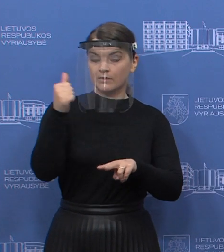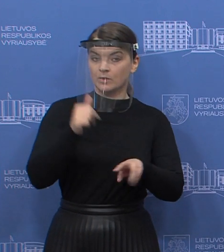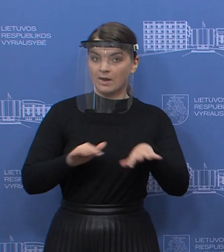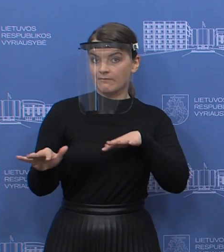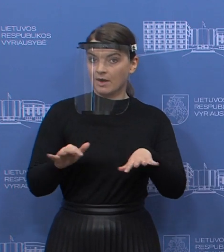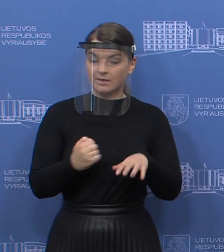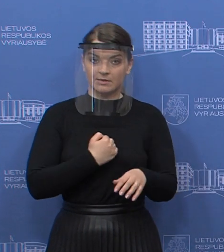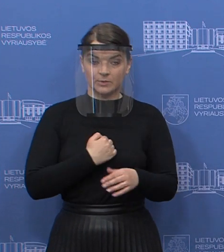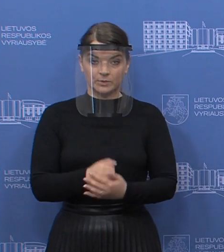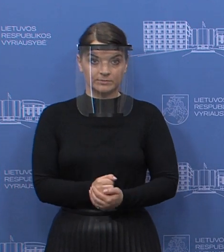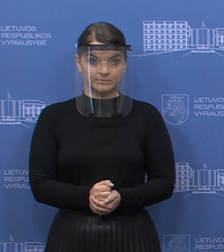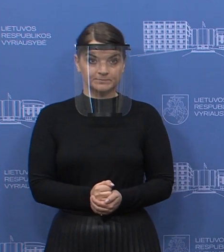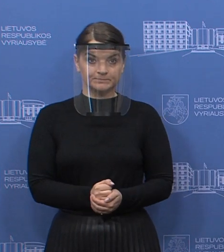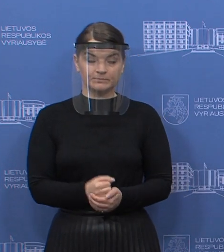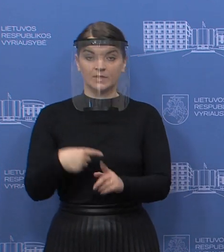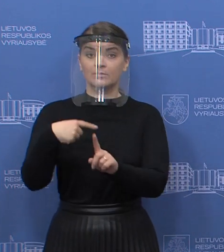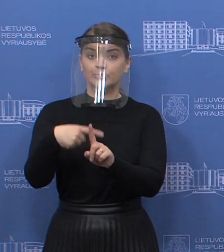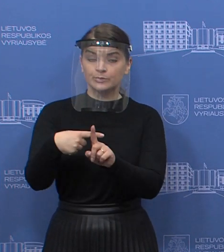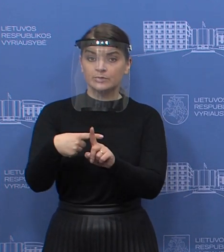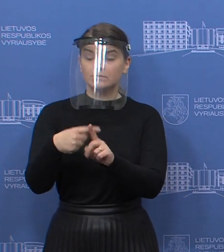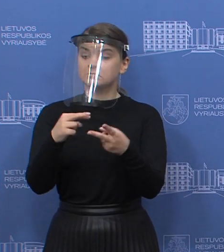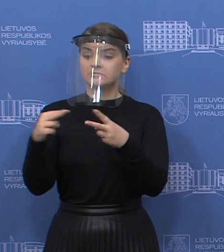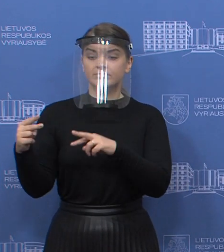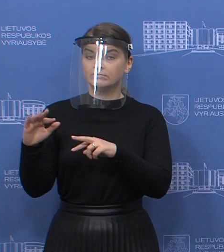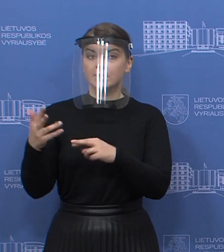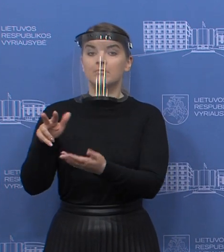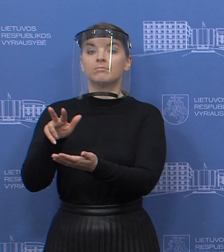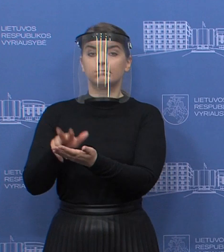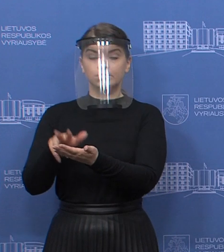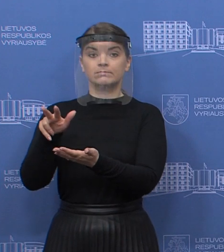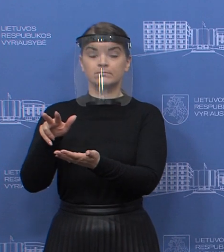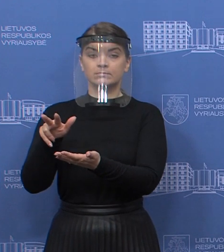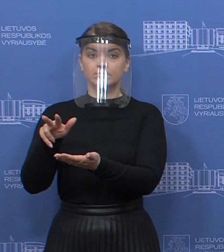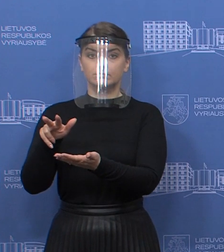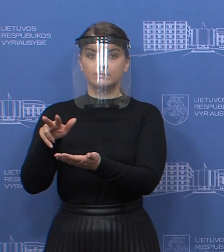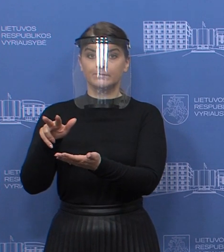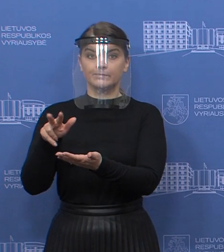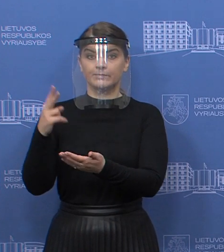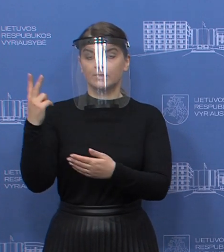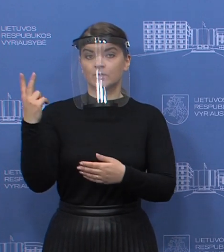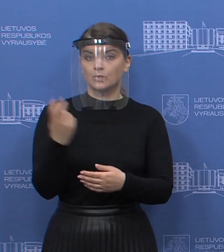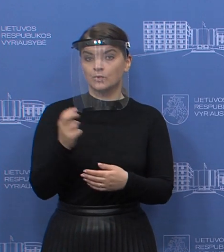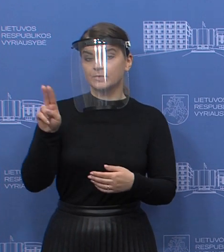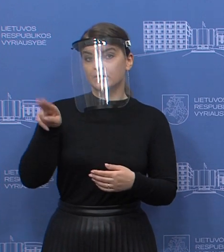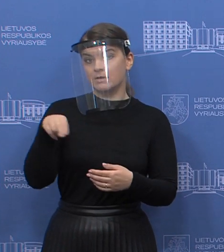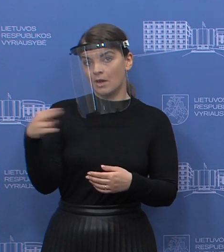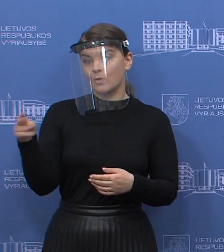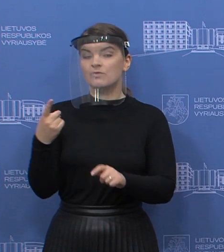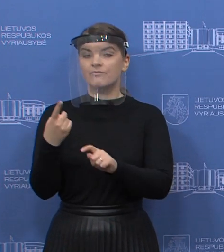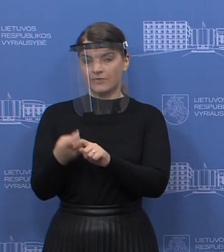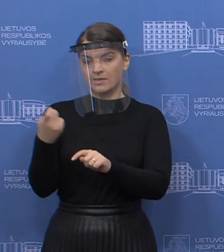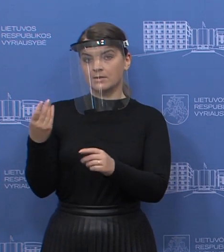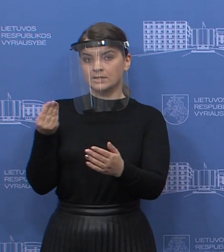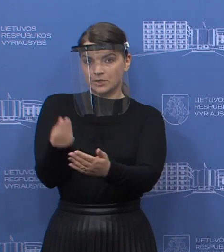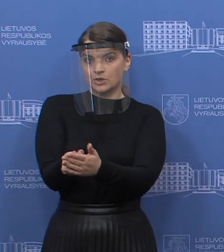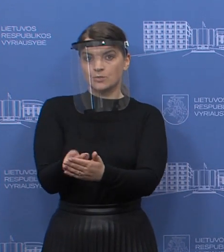turbūt dar isminis irgi dalykas, nutarta skirti 200 eurų vienkartinį išmoką,